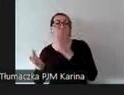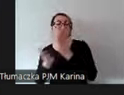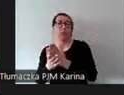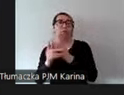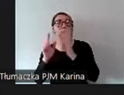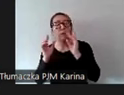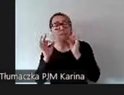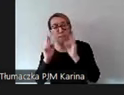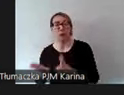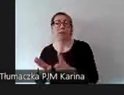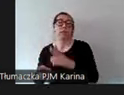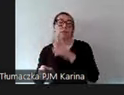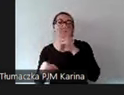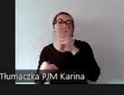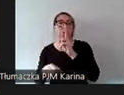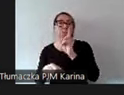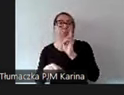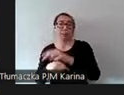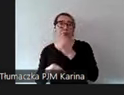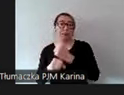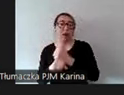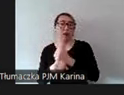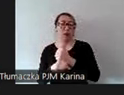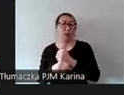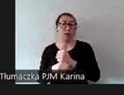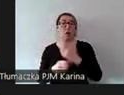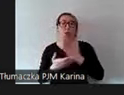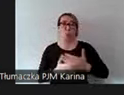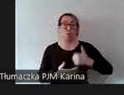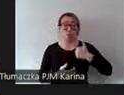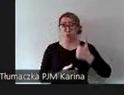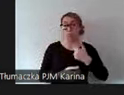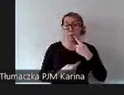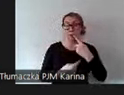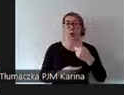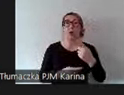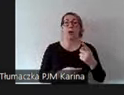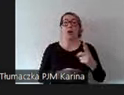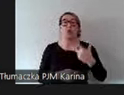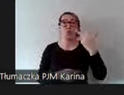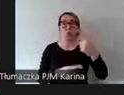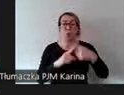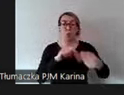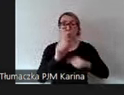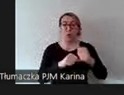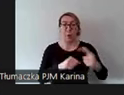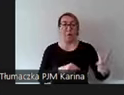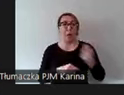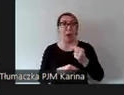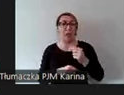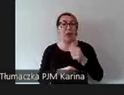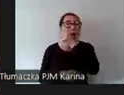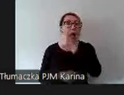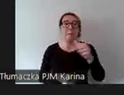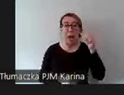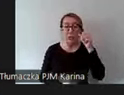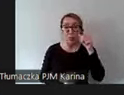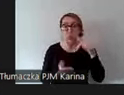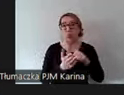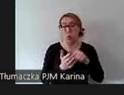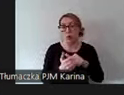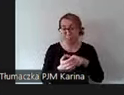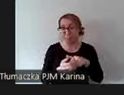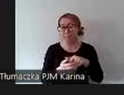stanowiskowego. Z dumą mogę powiedzieć, że od trzech i pół roku jesteśmy partnerem Amazona i w tym obszarze również